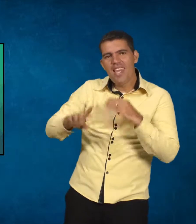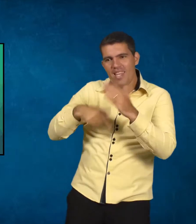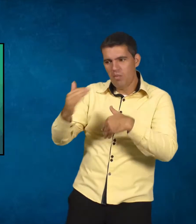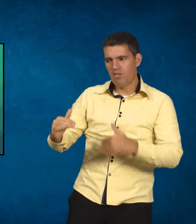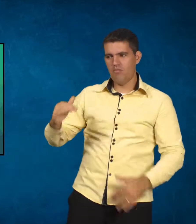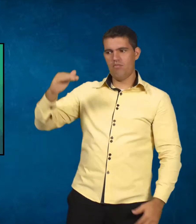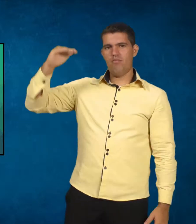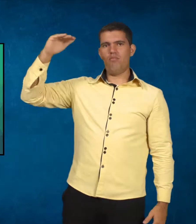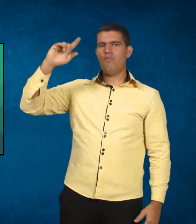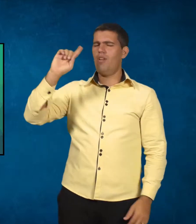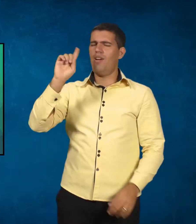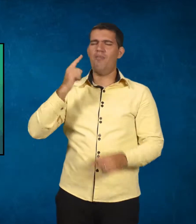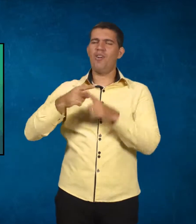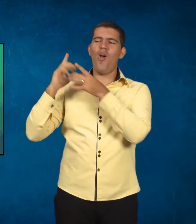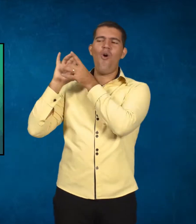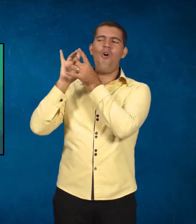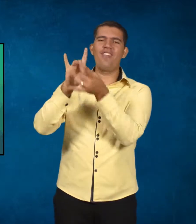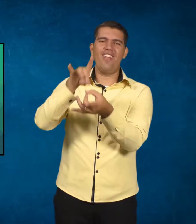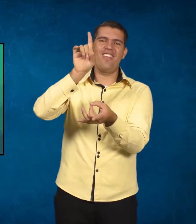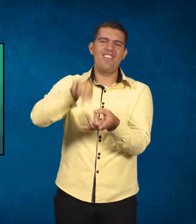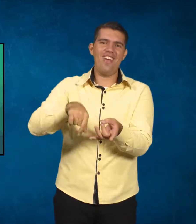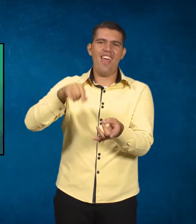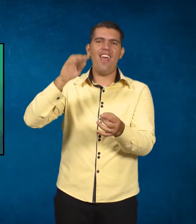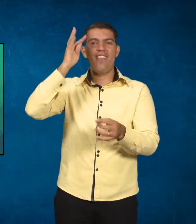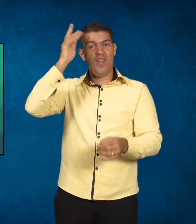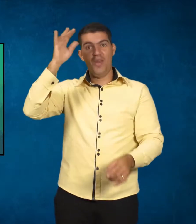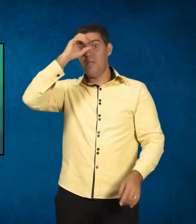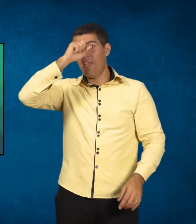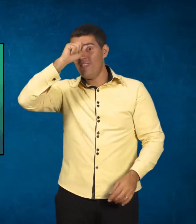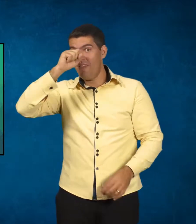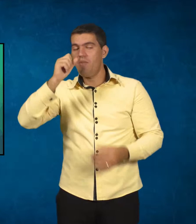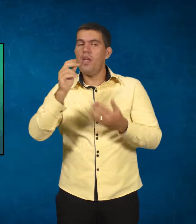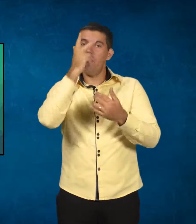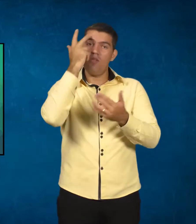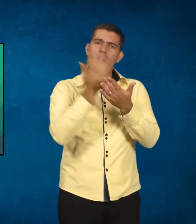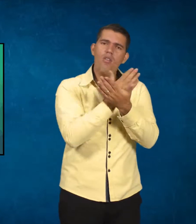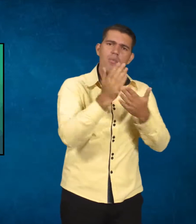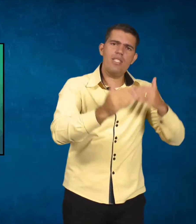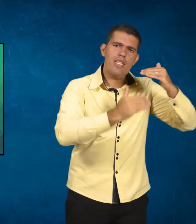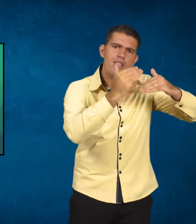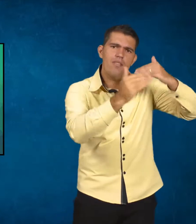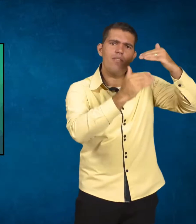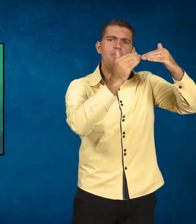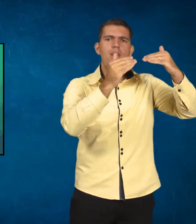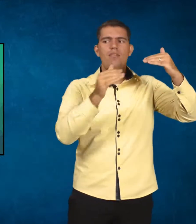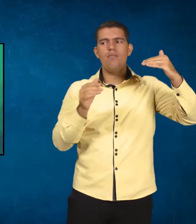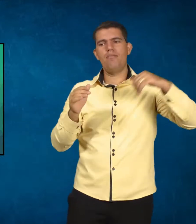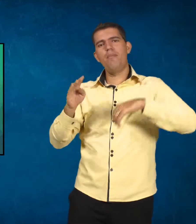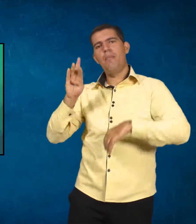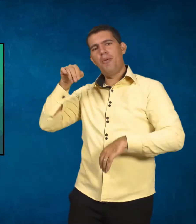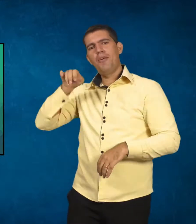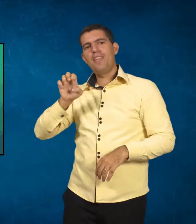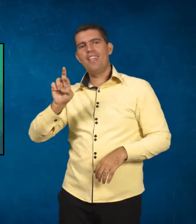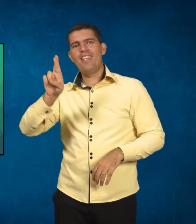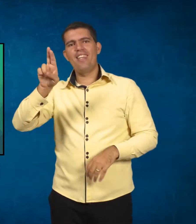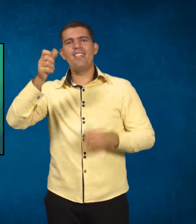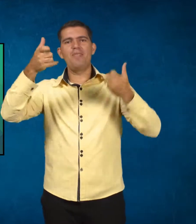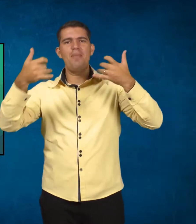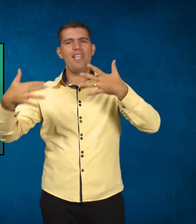está falando de teoria de aprendizagem. Então tem gente que chama de desenvolvimento, Brunner chama de crescimento. Então